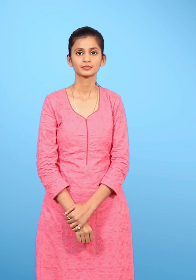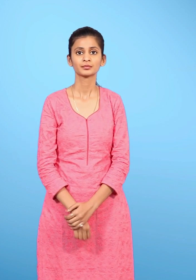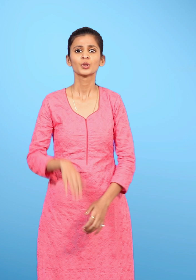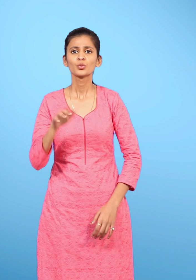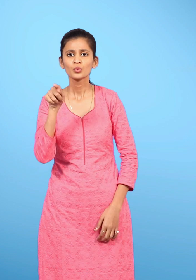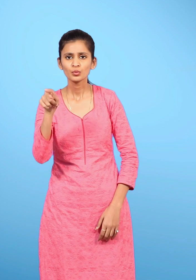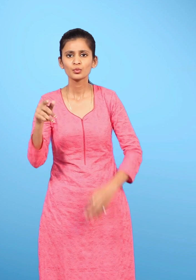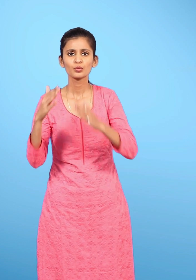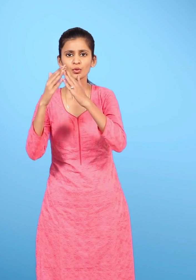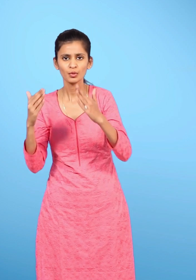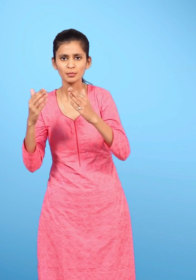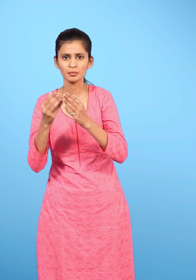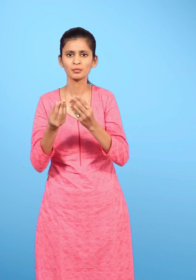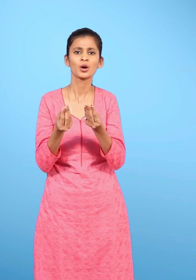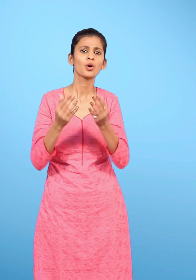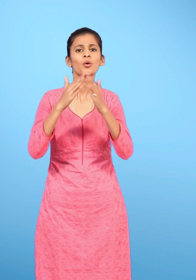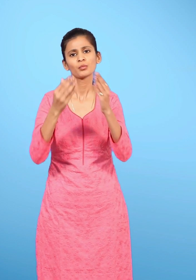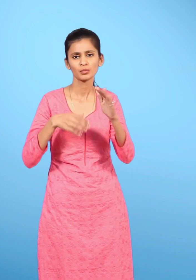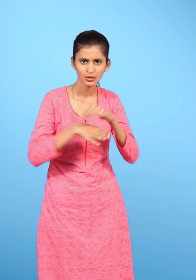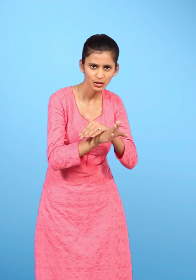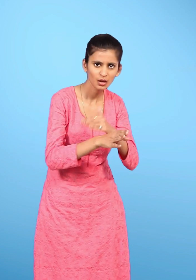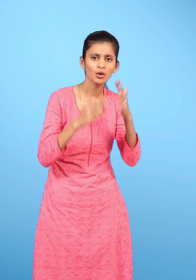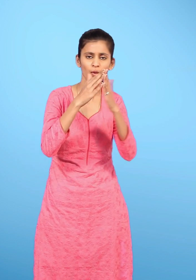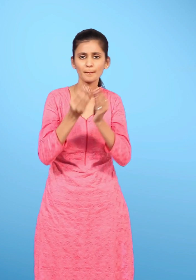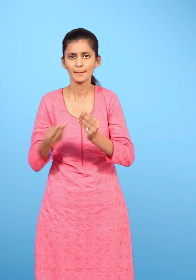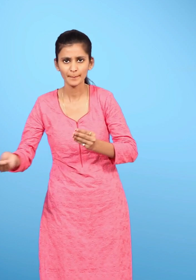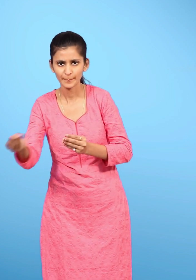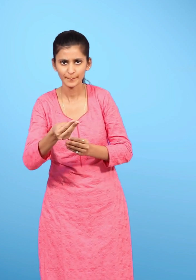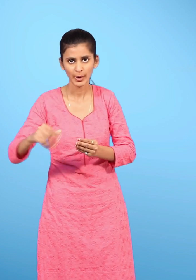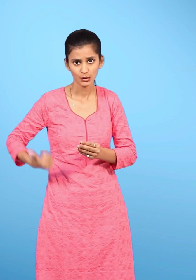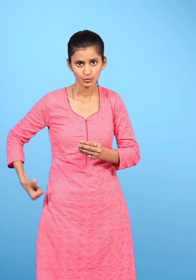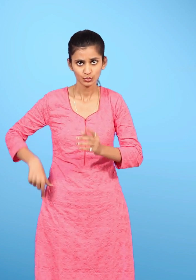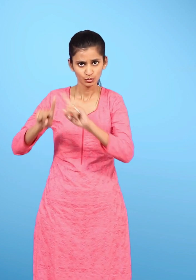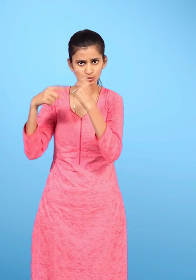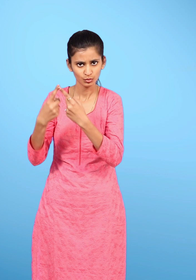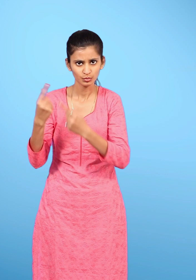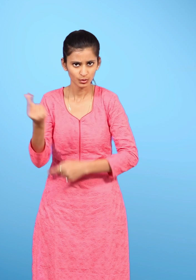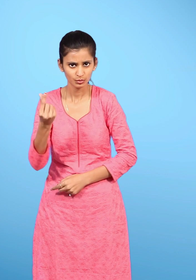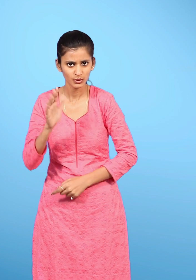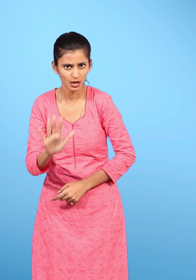क्या तुम अपने घर या घर के आसपास किसी शौचाले का प्रयोग करते हो?